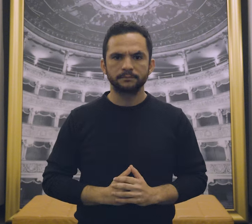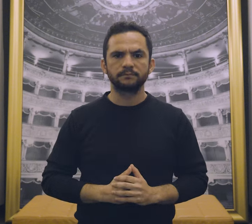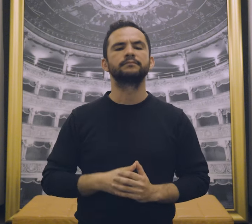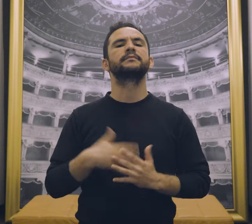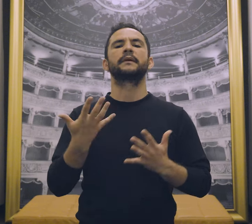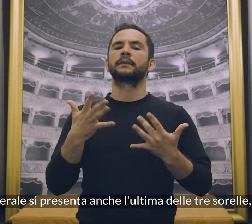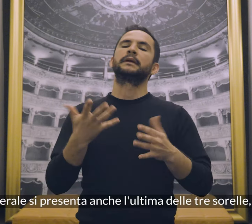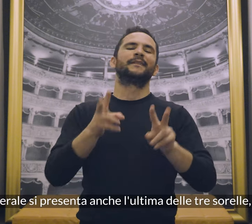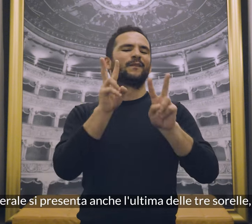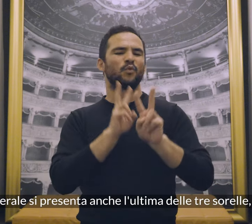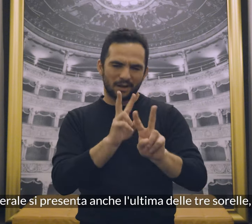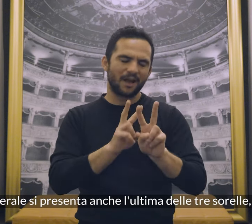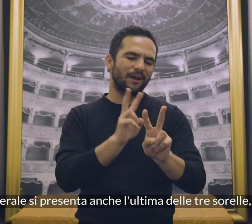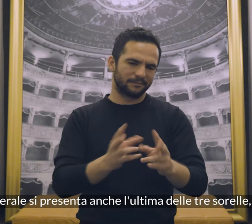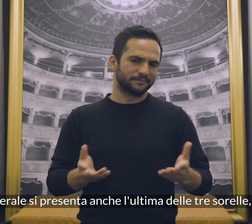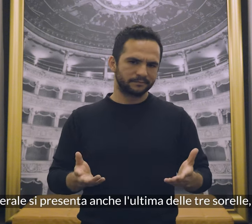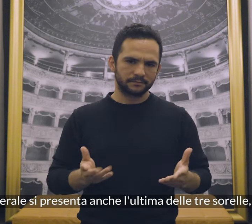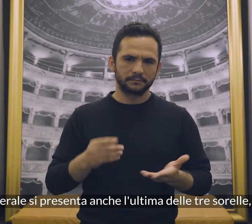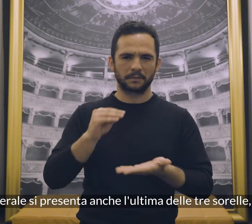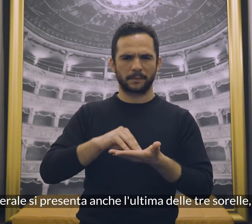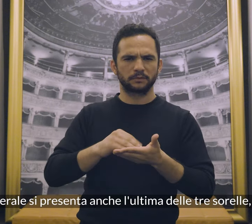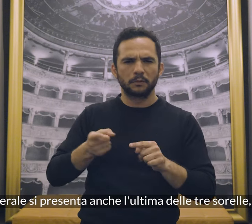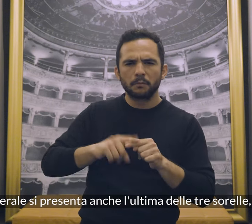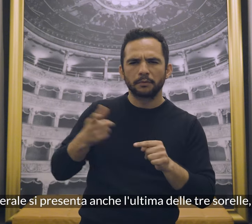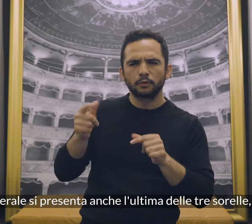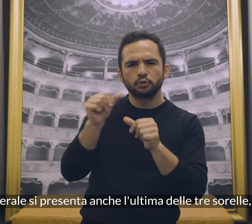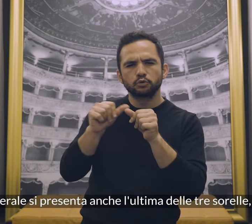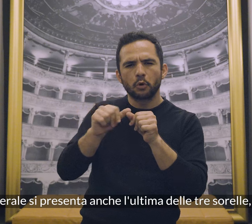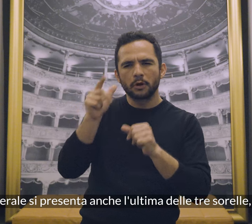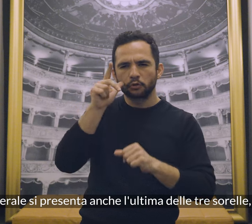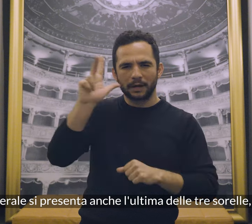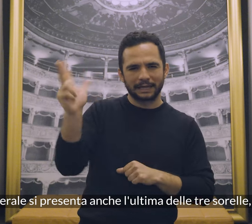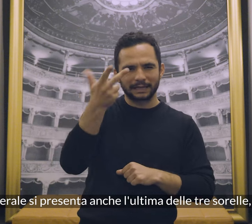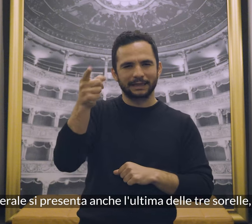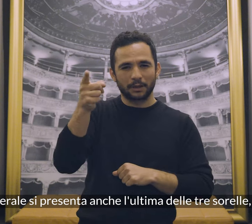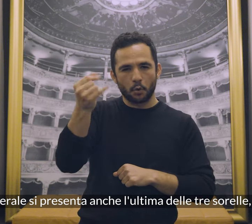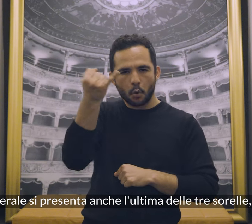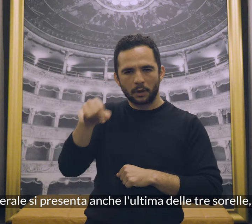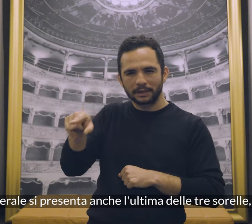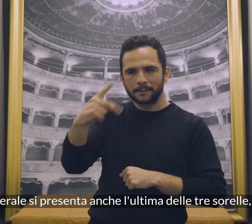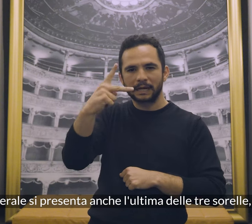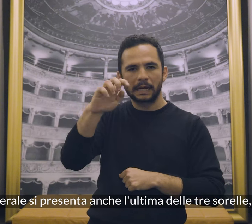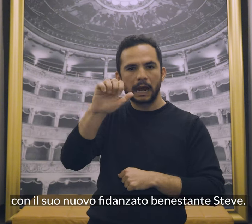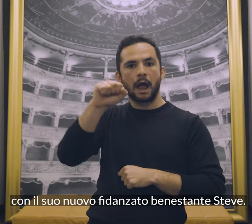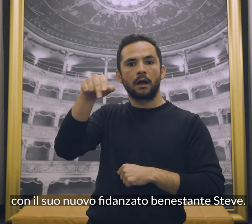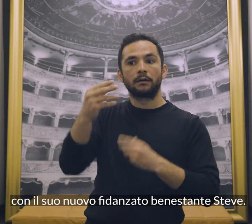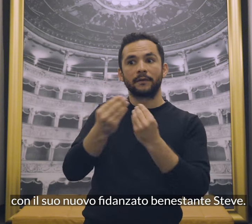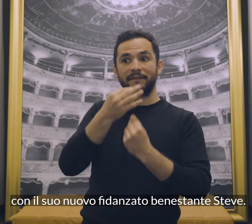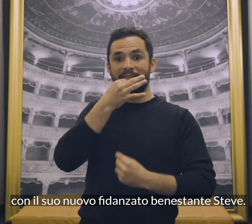Al funerale si presenta anche l'ultima delle tre sorelle, Karen, con il suo nuovo